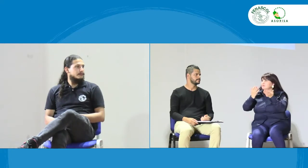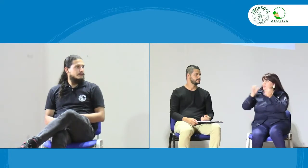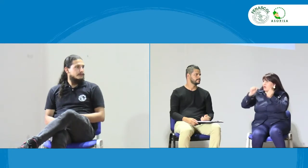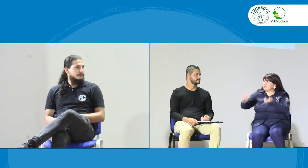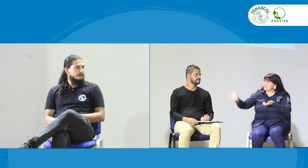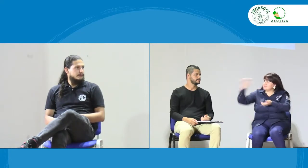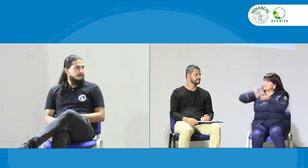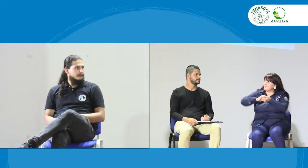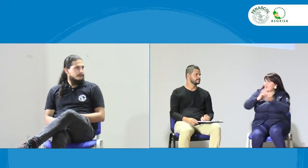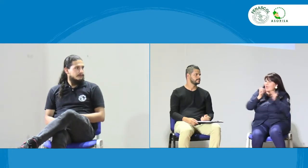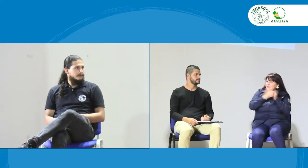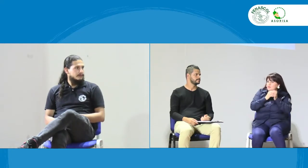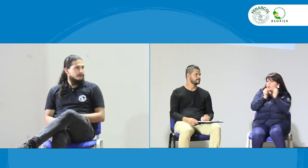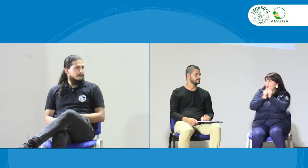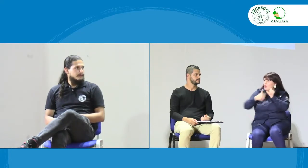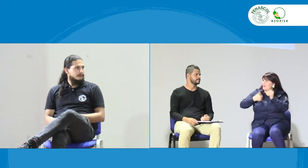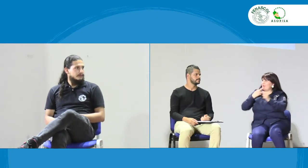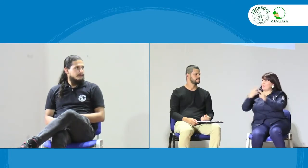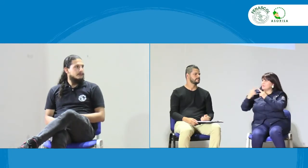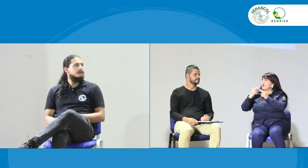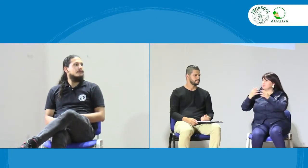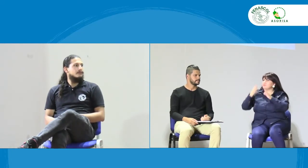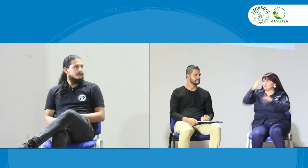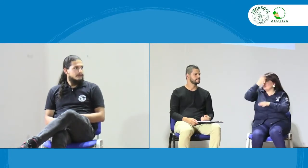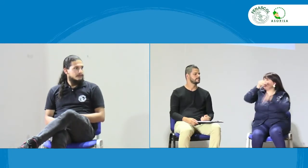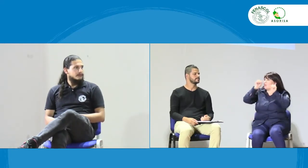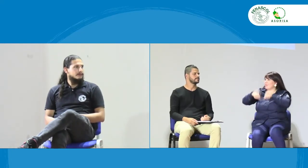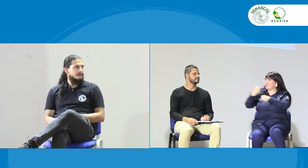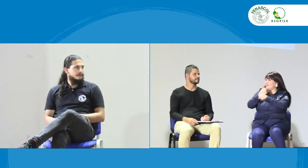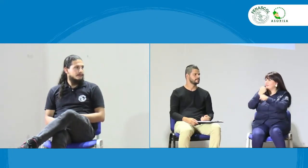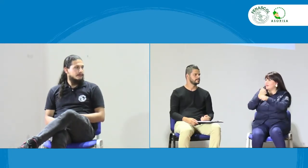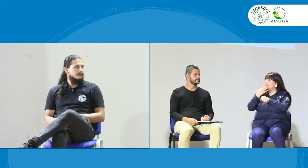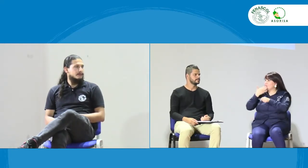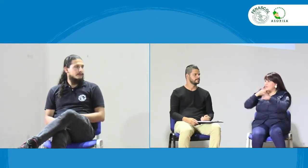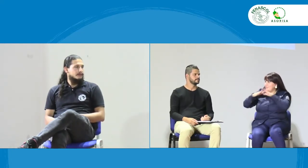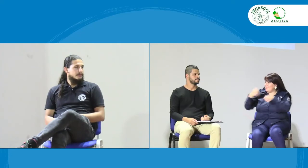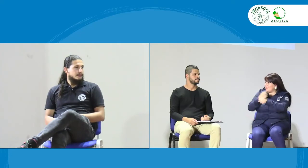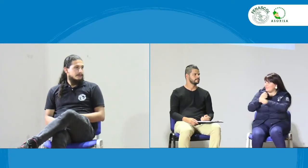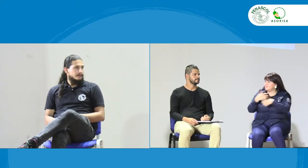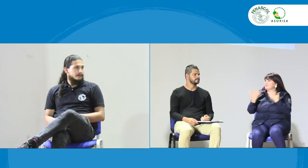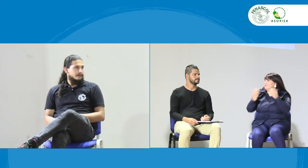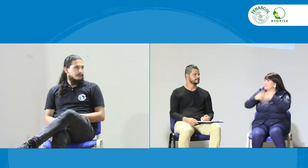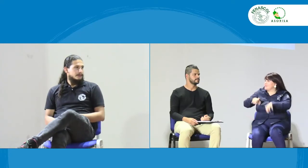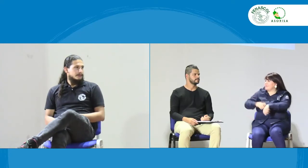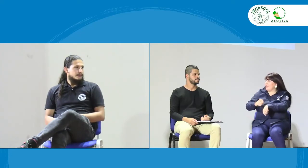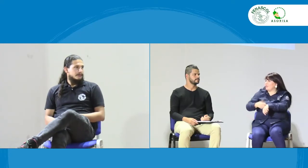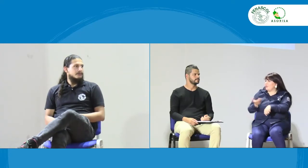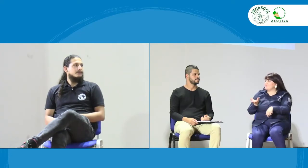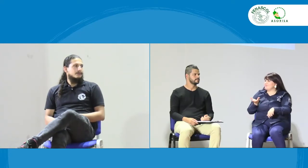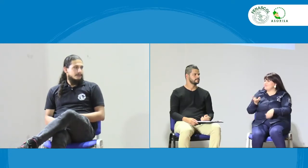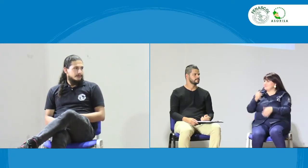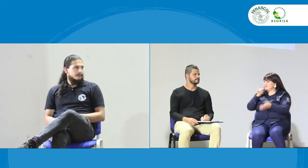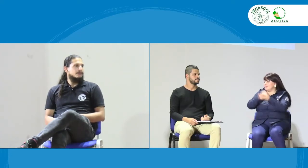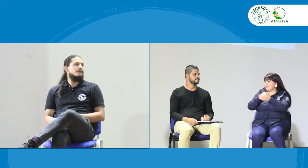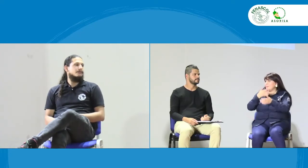mesas de trabajo y poder unirnos con las asociaciones de jóvenes y hacer un trabajo